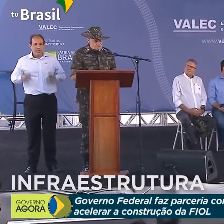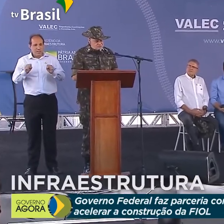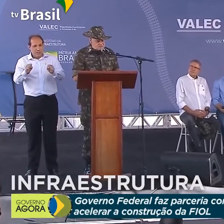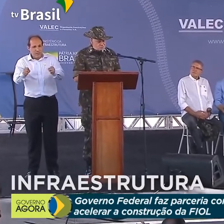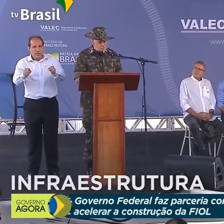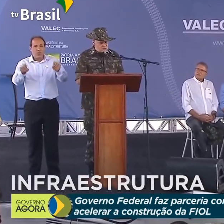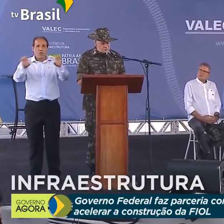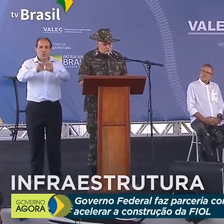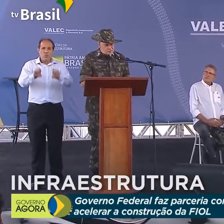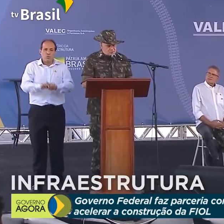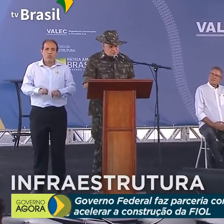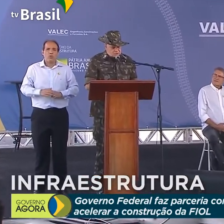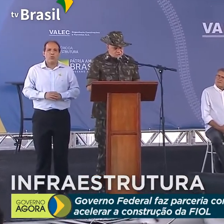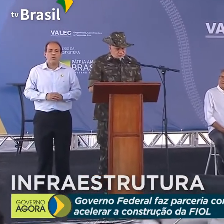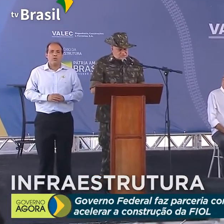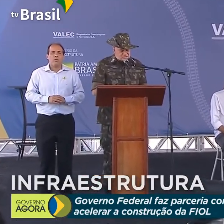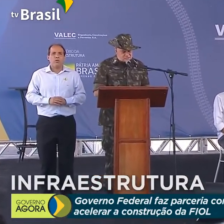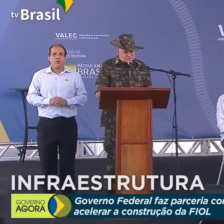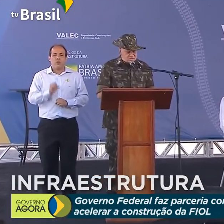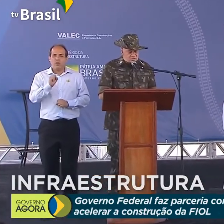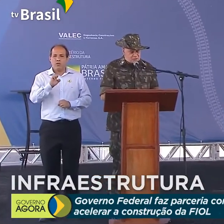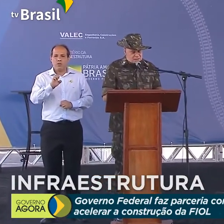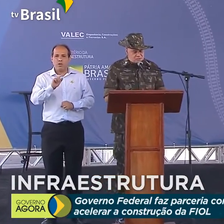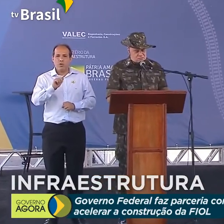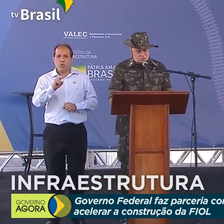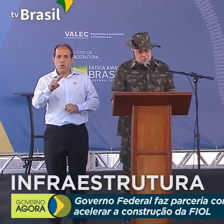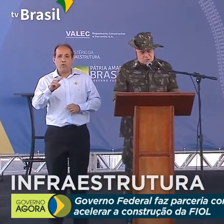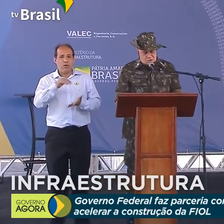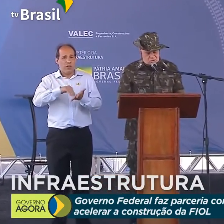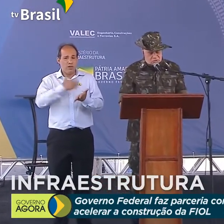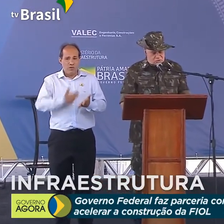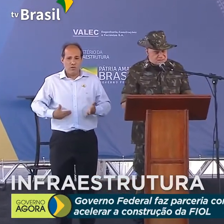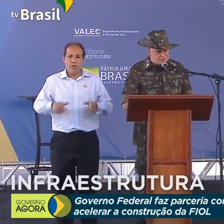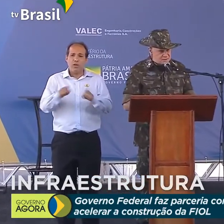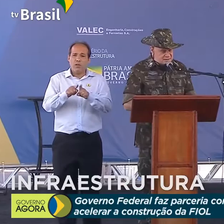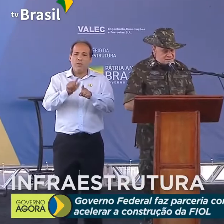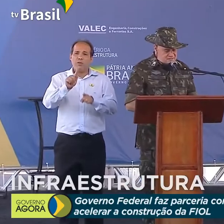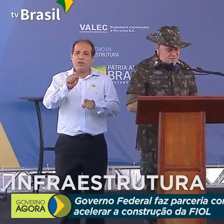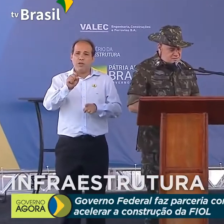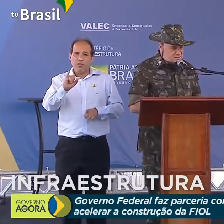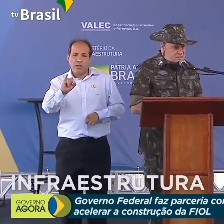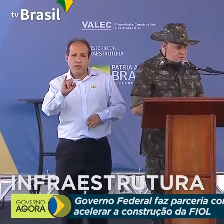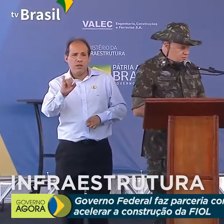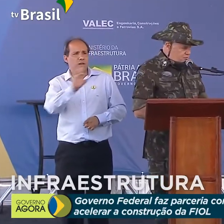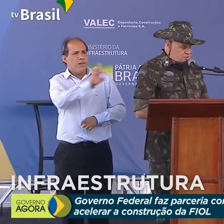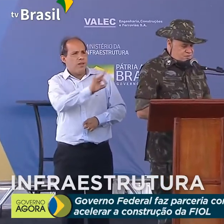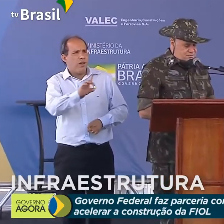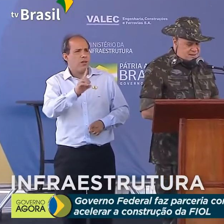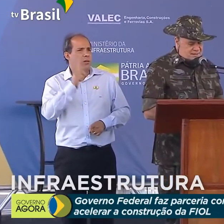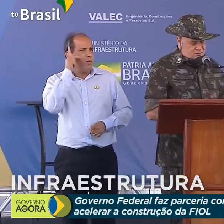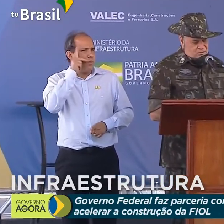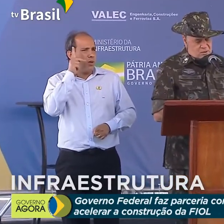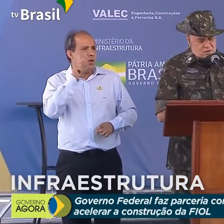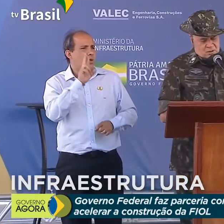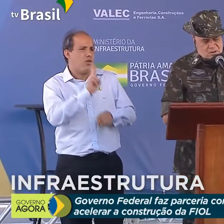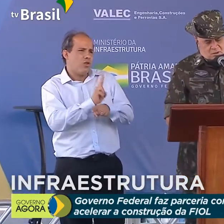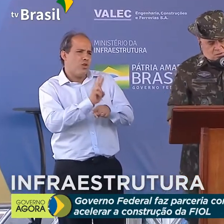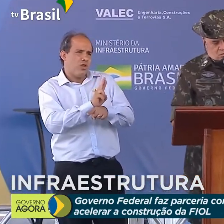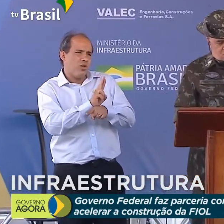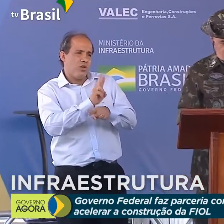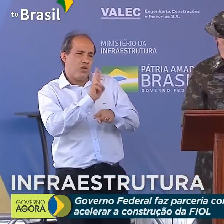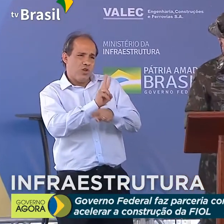Infraestrutura, SEGOV, GSI já mencionados, senhores parlamentares aqui representados pelos nossos deputados,